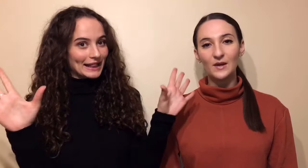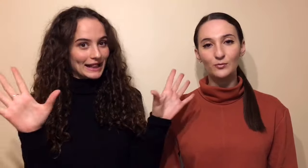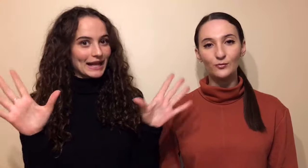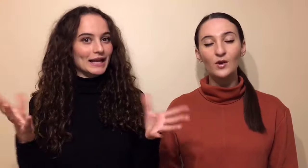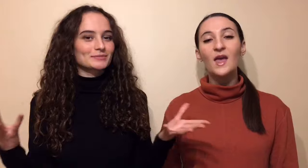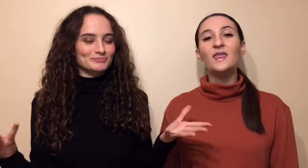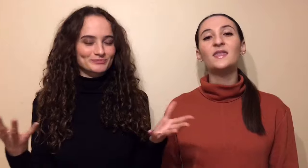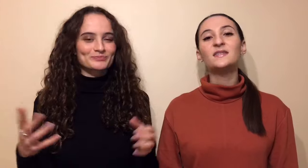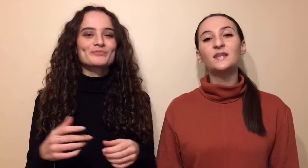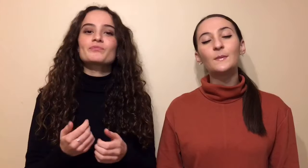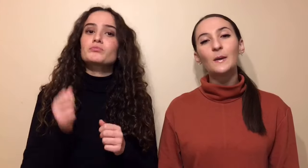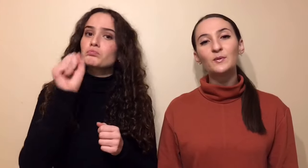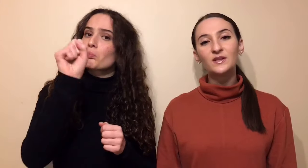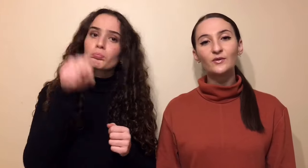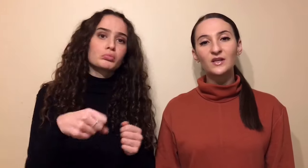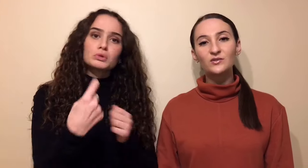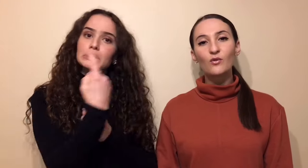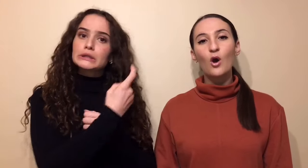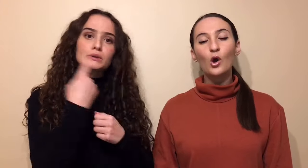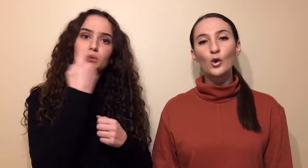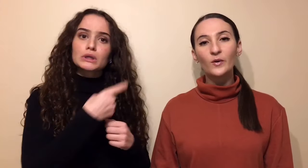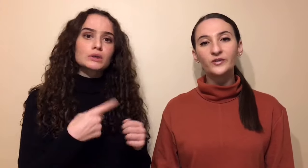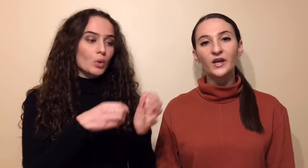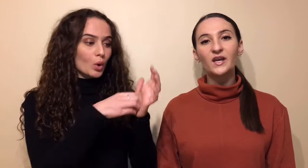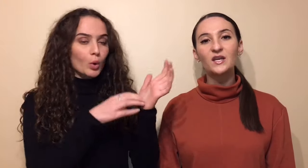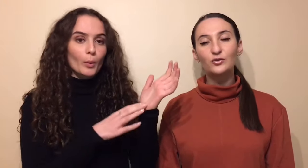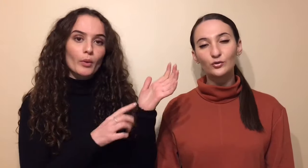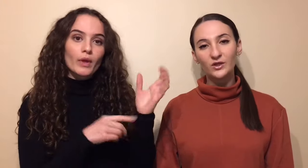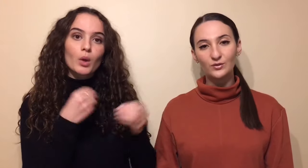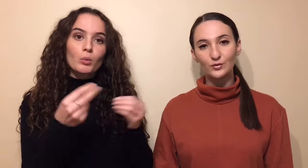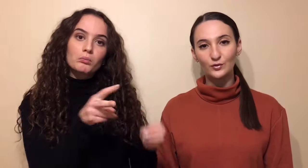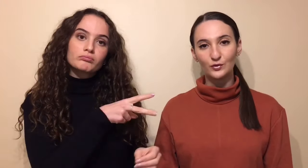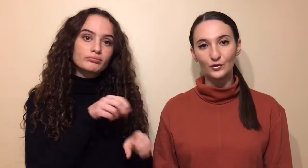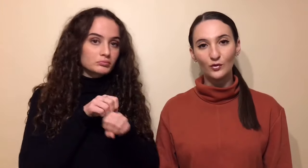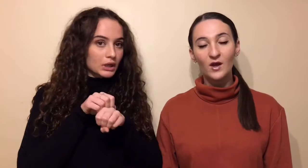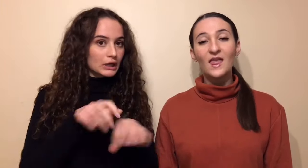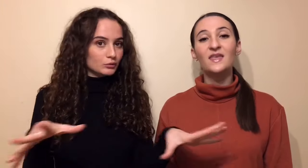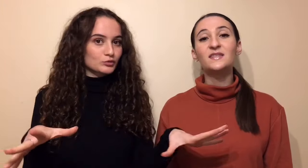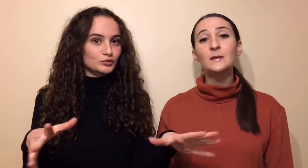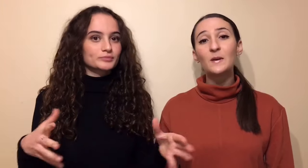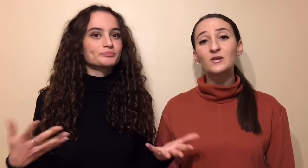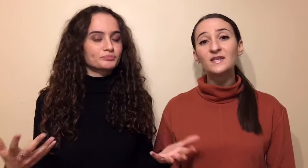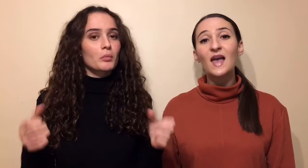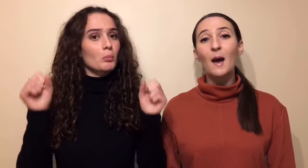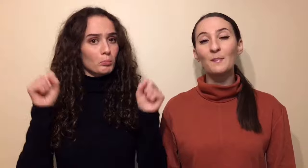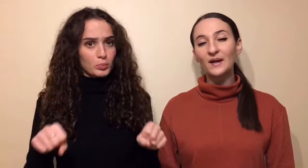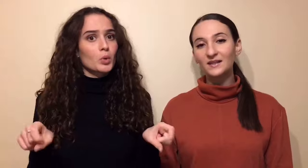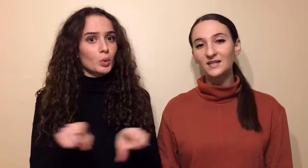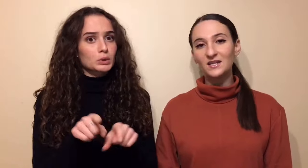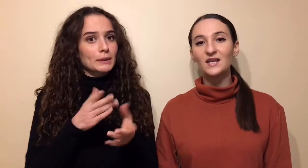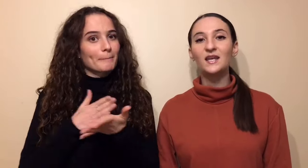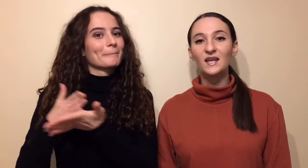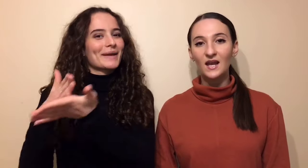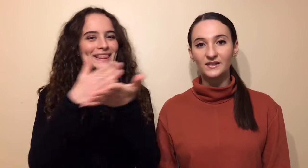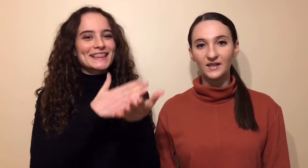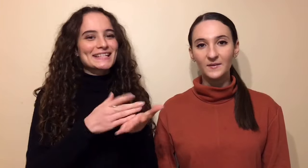a plu. N'hésitez pas à poser vos questions en commentaire et sur nos réseaux sociaux. N'hésitez pas aussi à partager et liker.